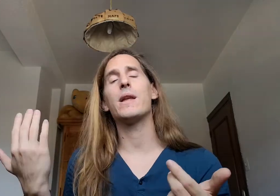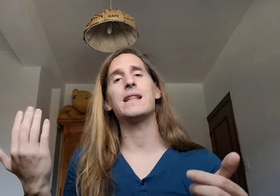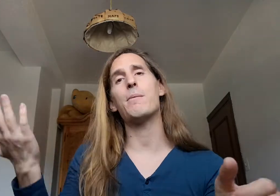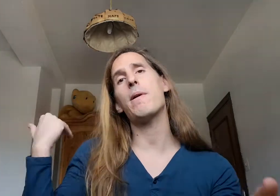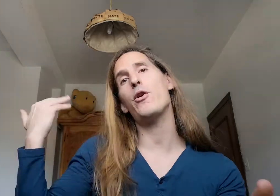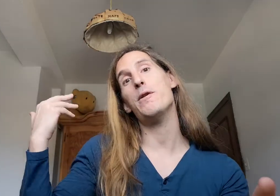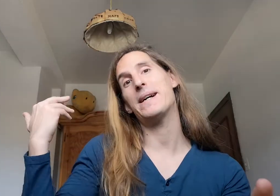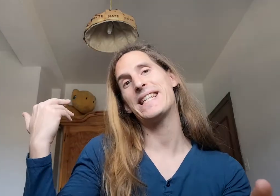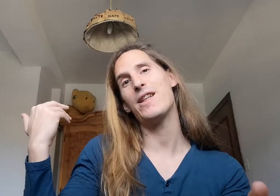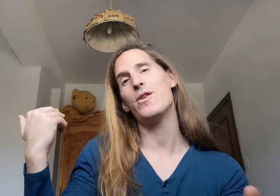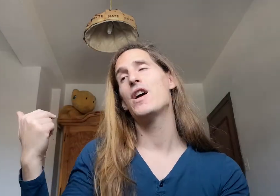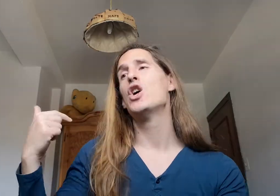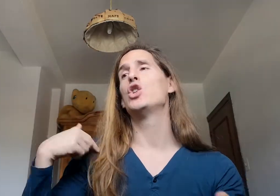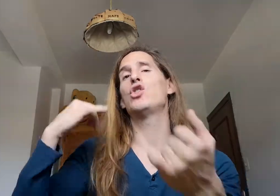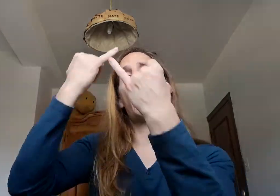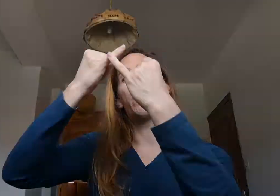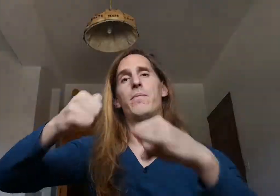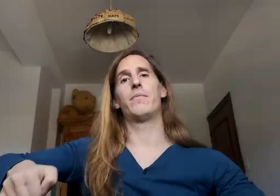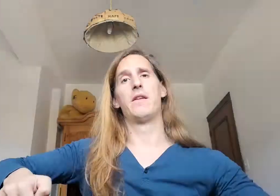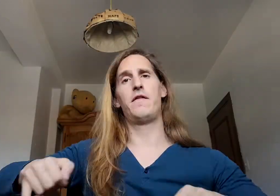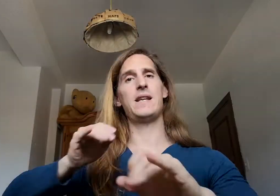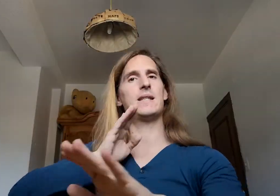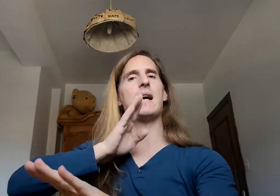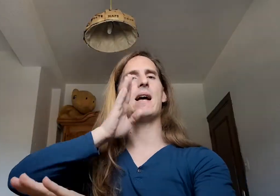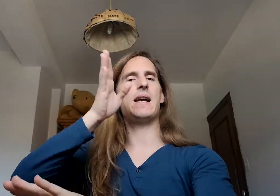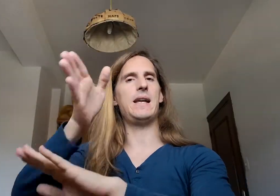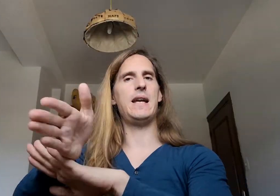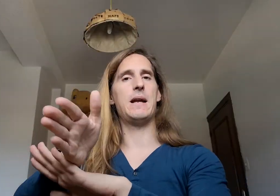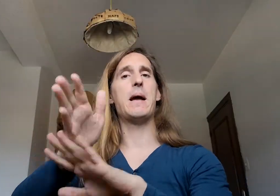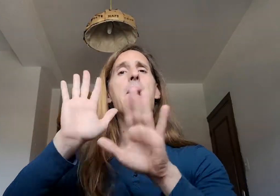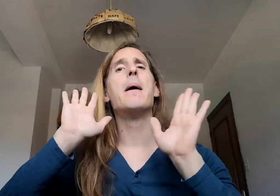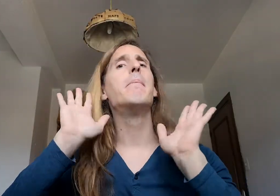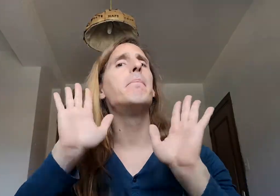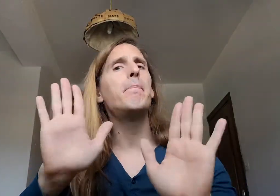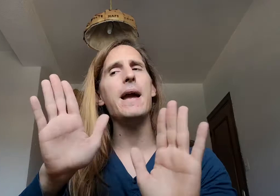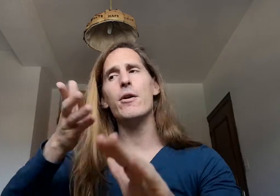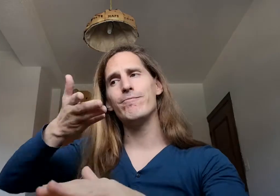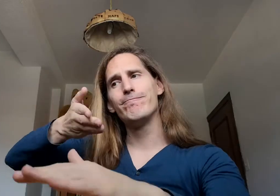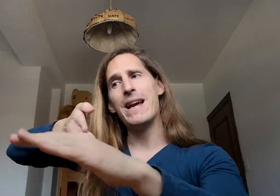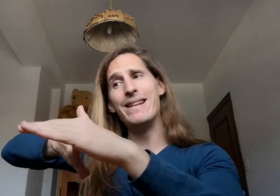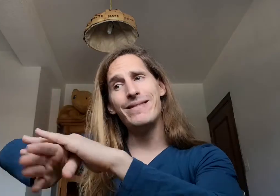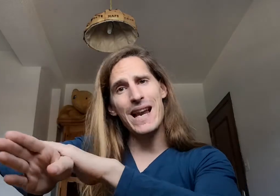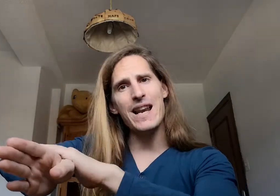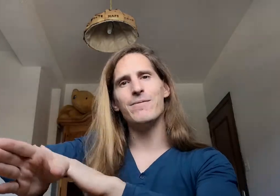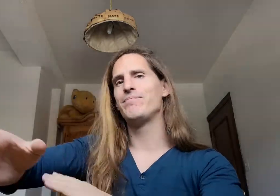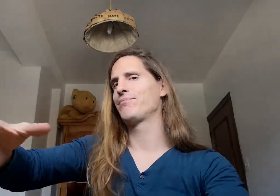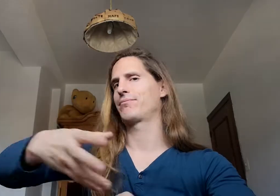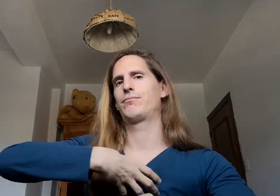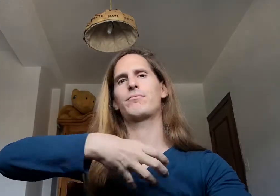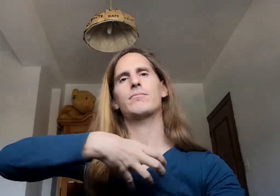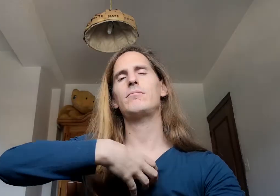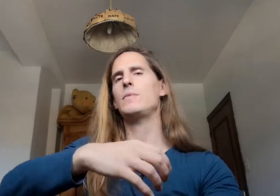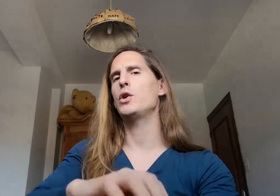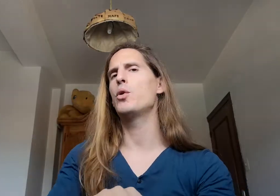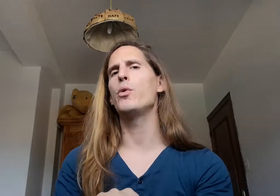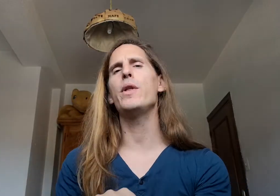estamos hablando del pasado Yo, fiesta, ir Pero, entrar No pude